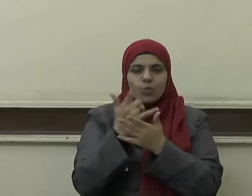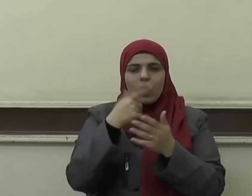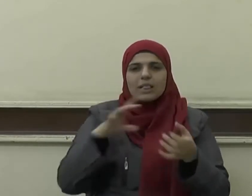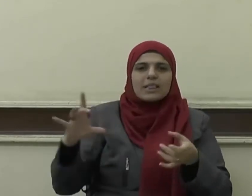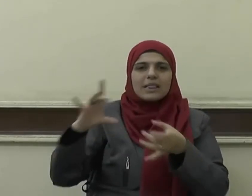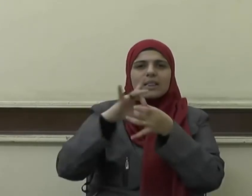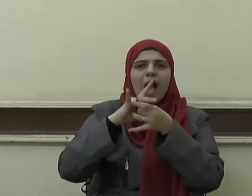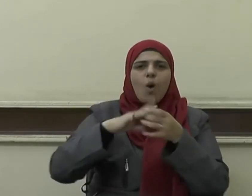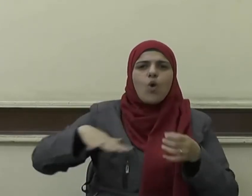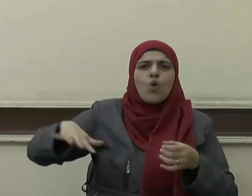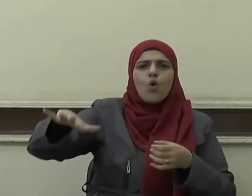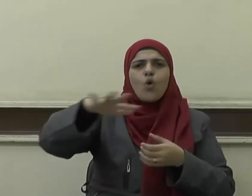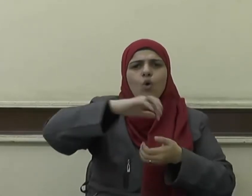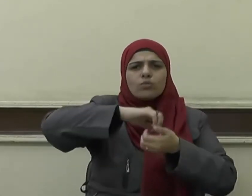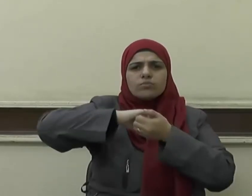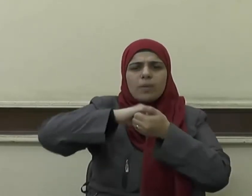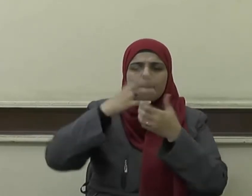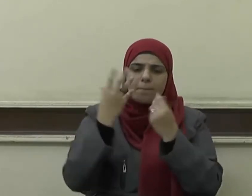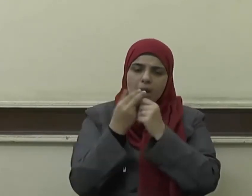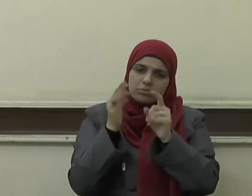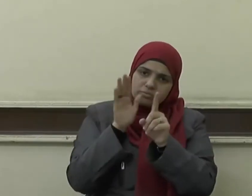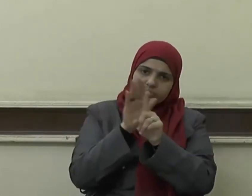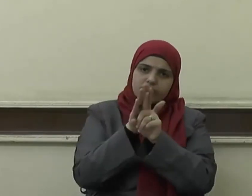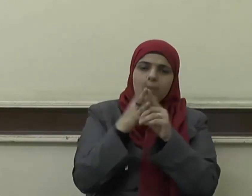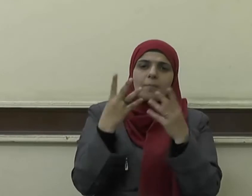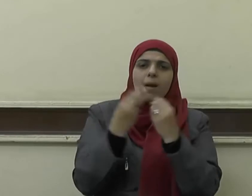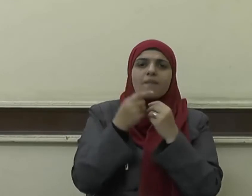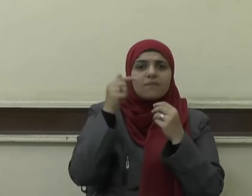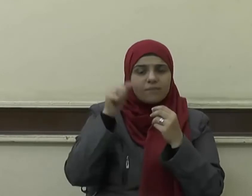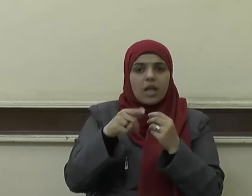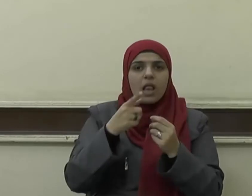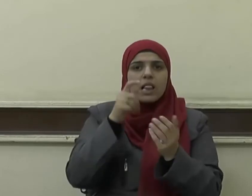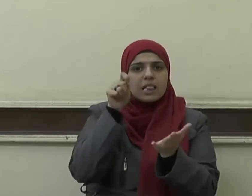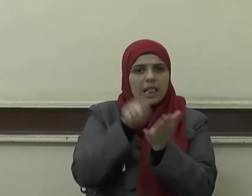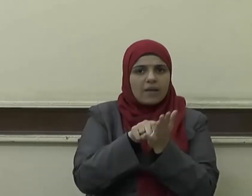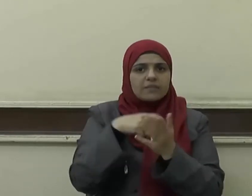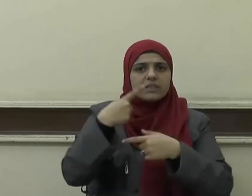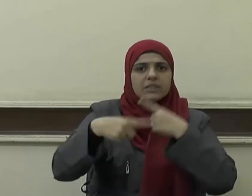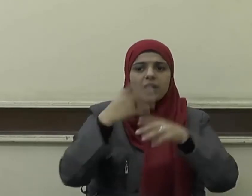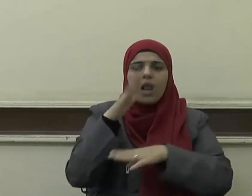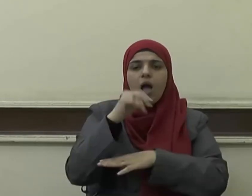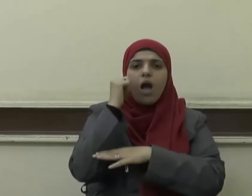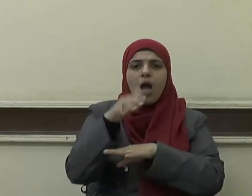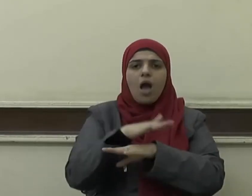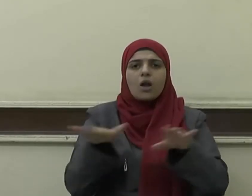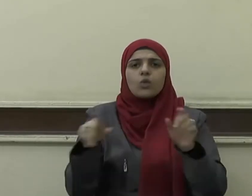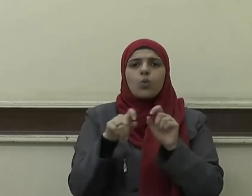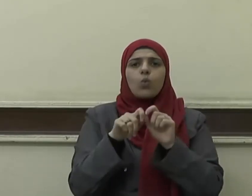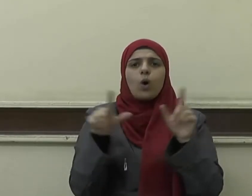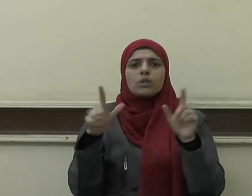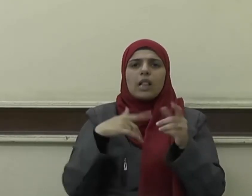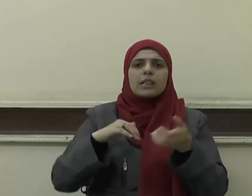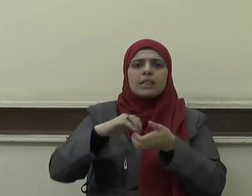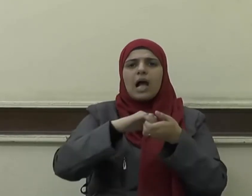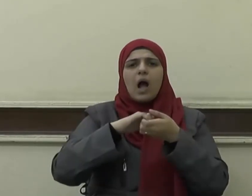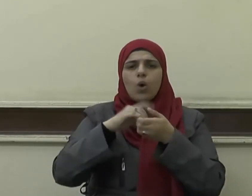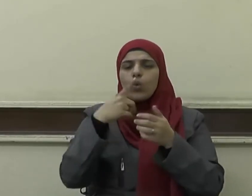وطبقوا ذلك على أرض الواقع فتعاونوا وتكاتفوا كل قدر استطاعته